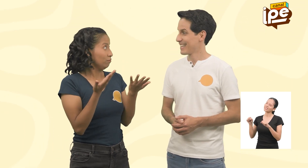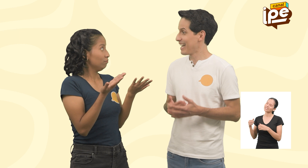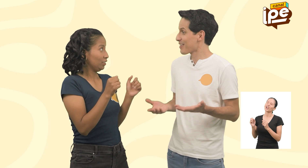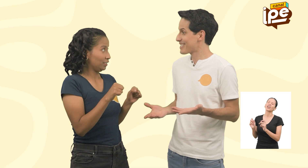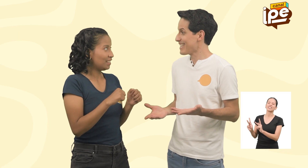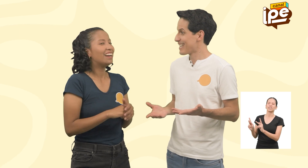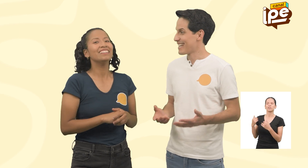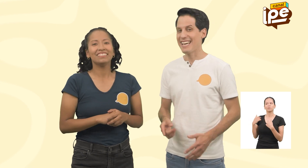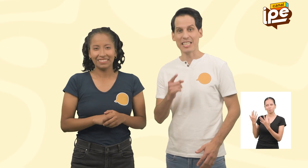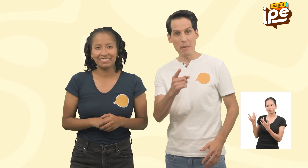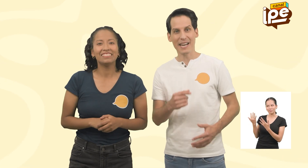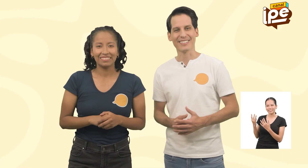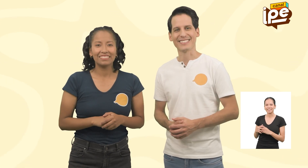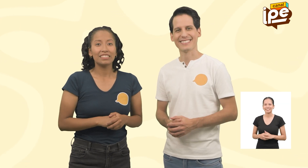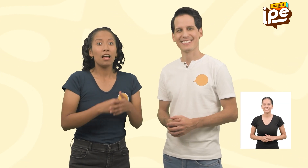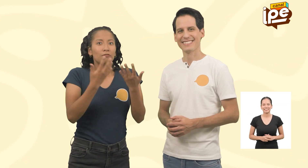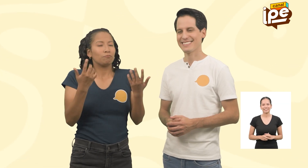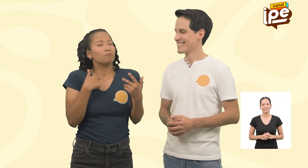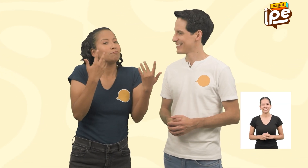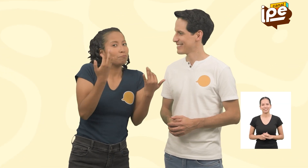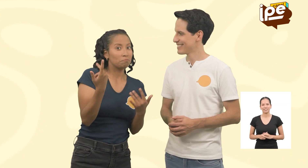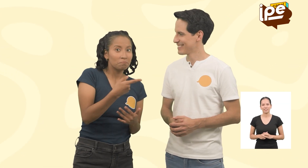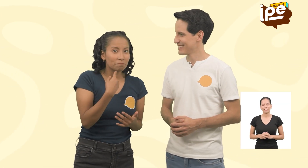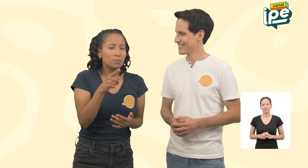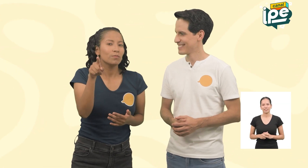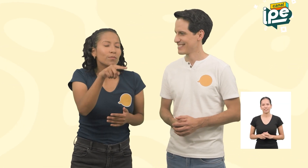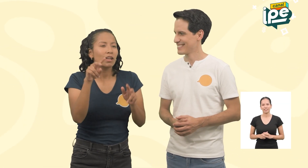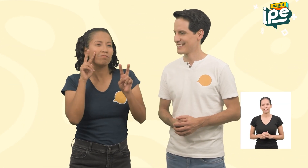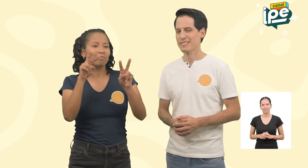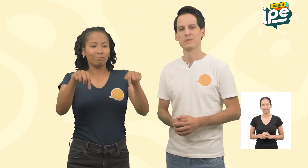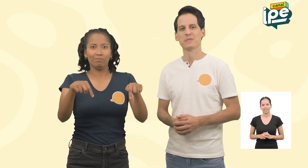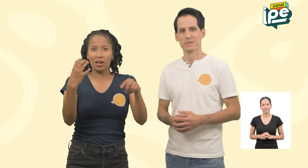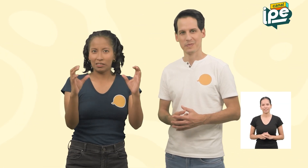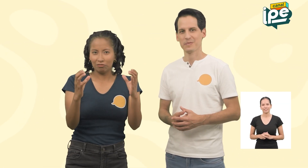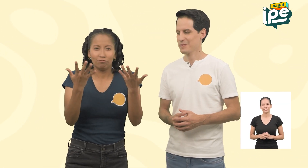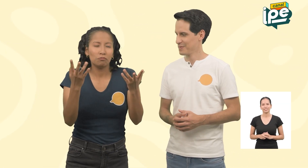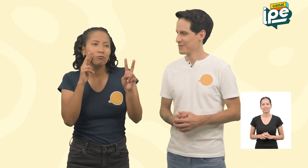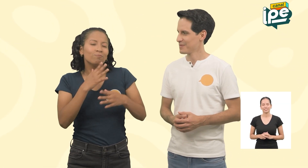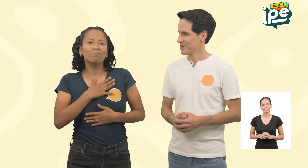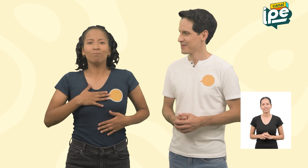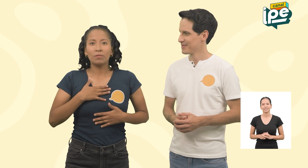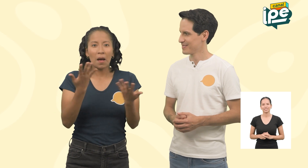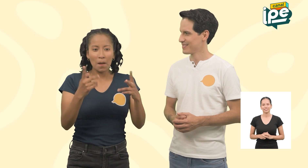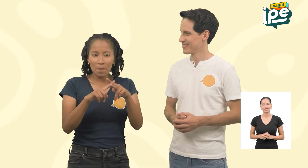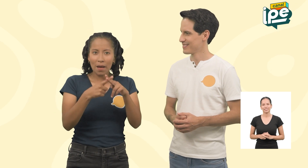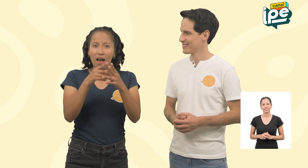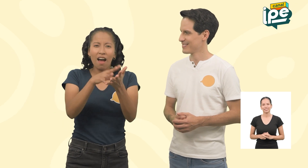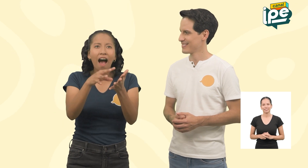¡Claro que sí! ¡Estaré esperando! Esperamos que hayan disfrutado de este episodio Y hayan empezado